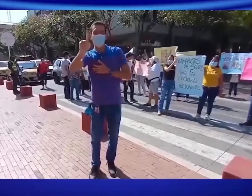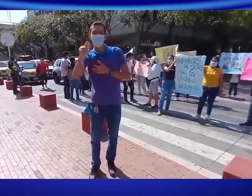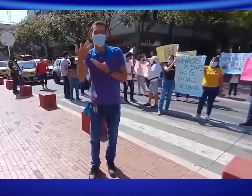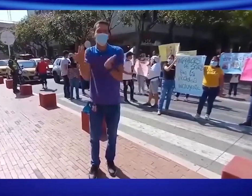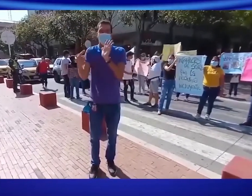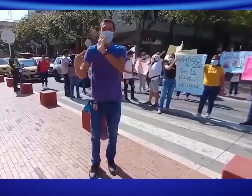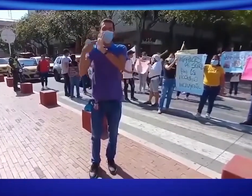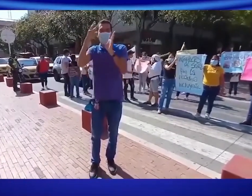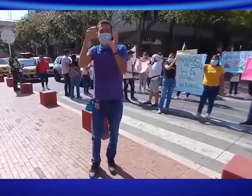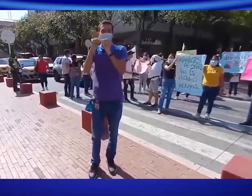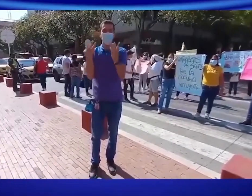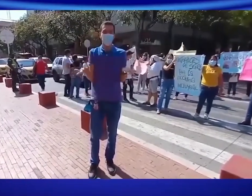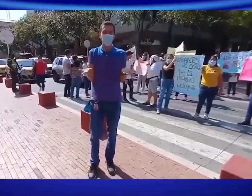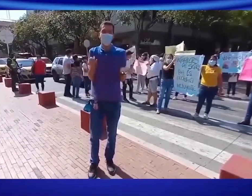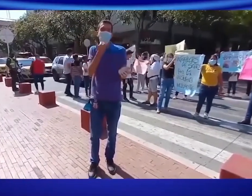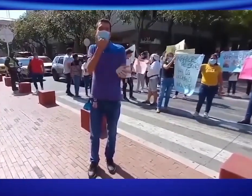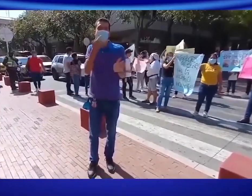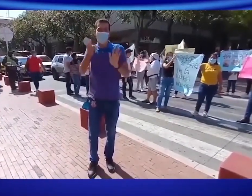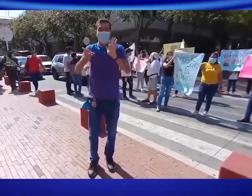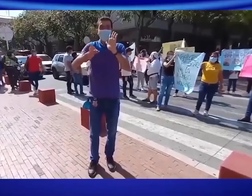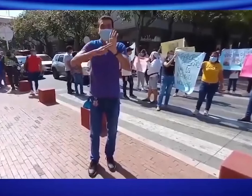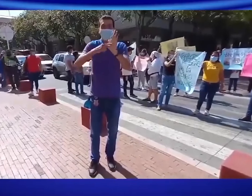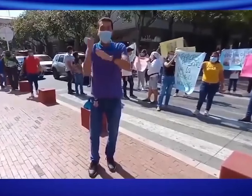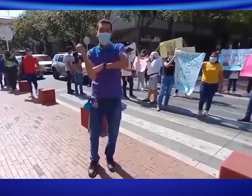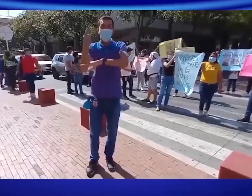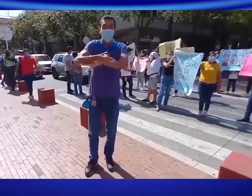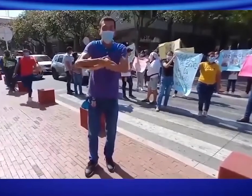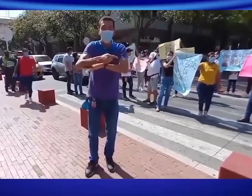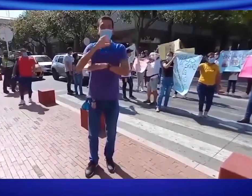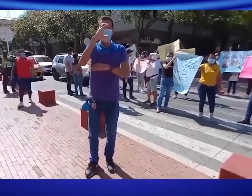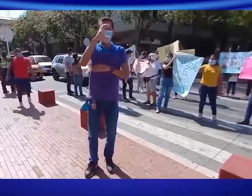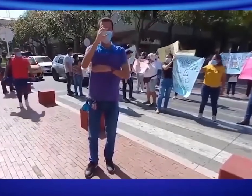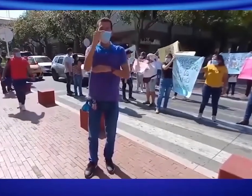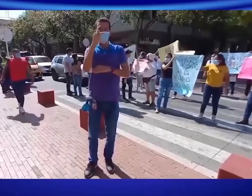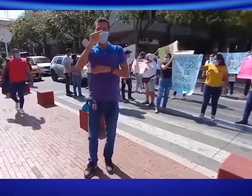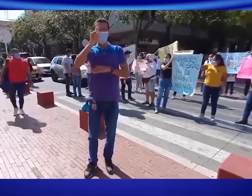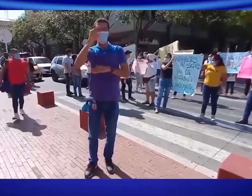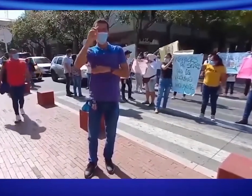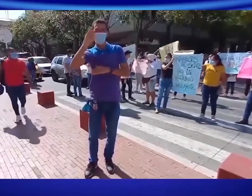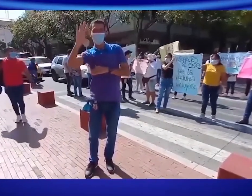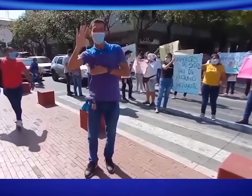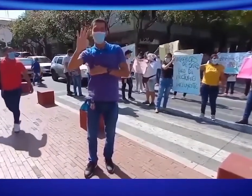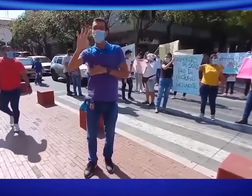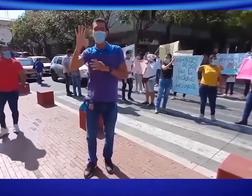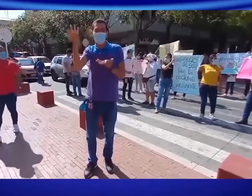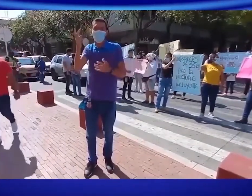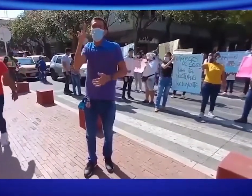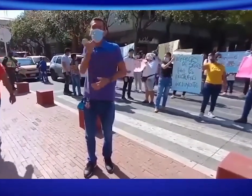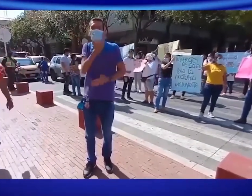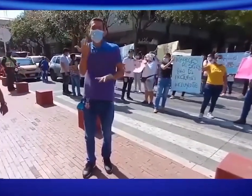-605 también lo estipula. Y aún así se sigue postergando la contratación.